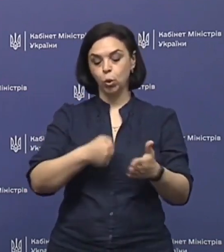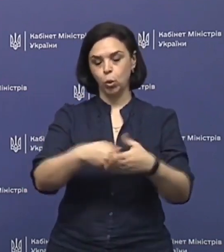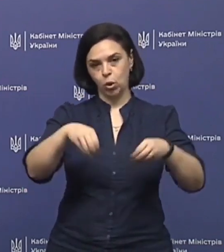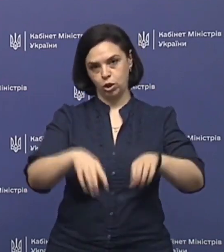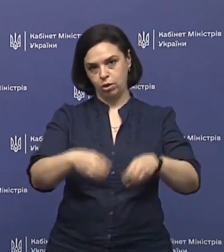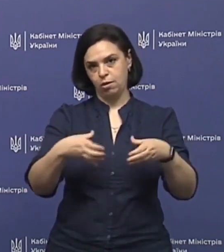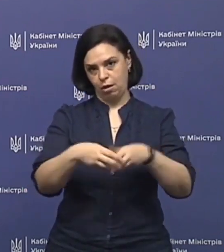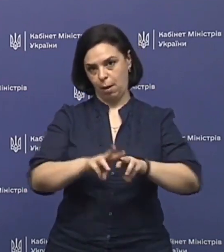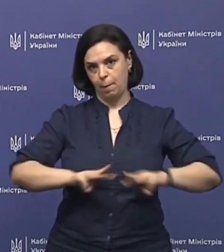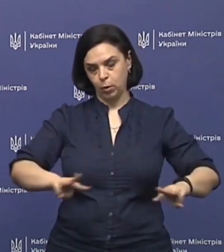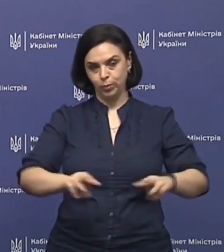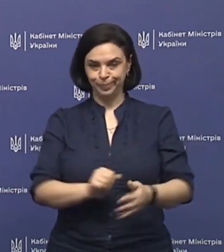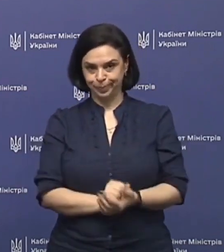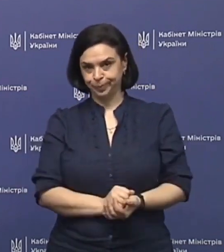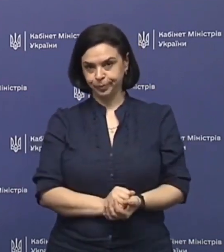рішення Кабміну?